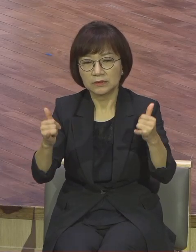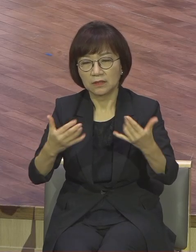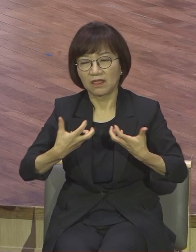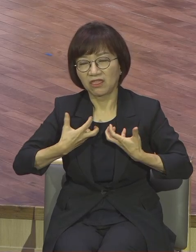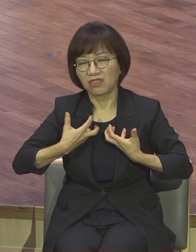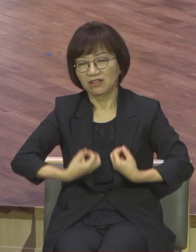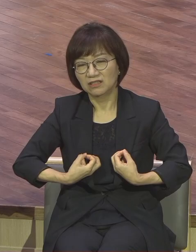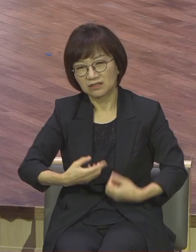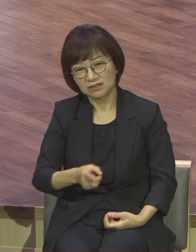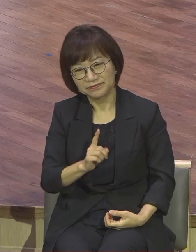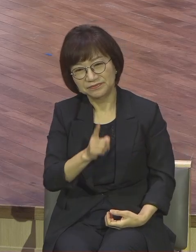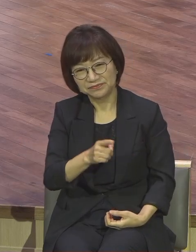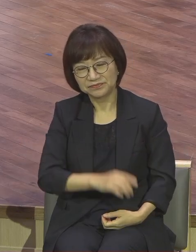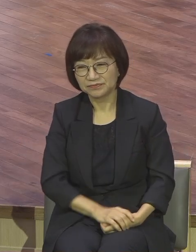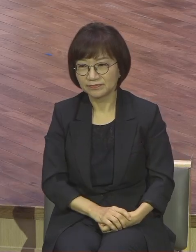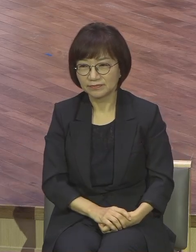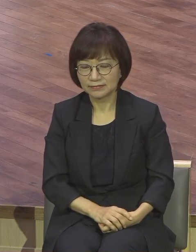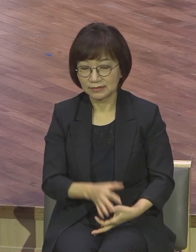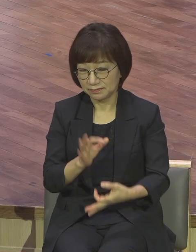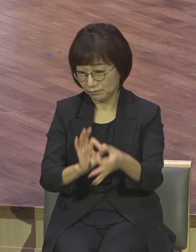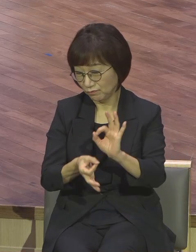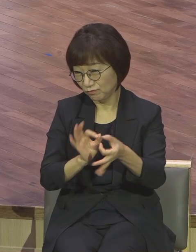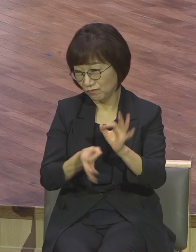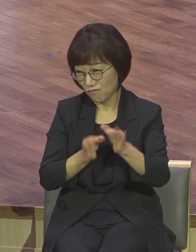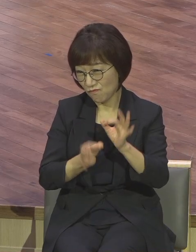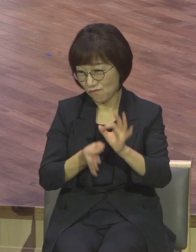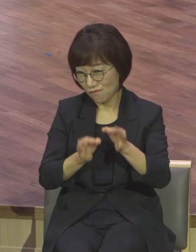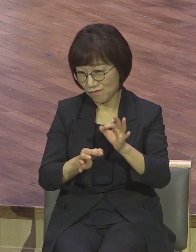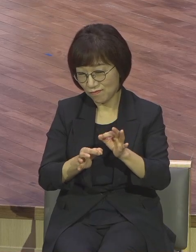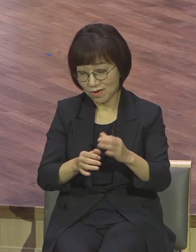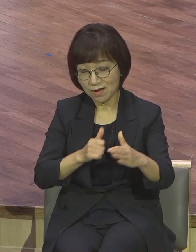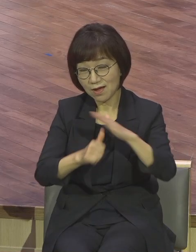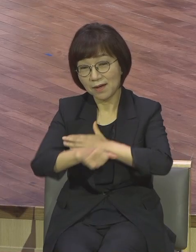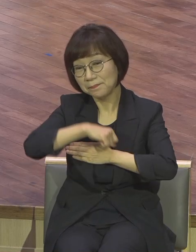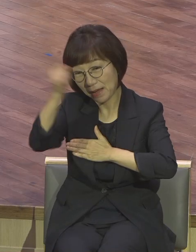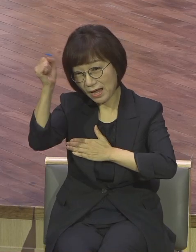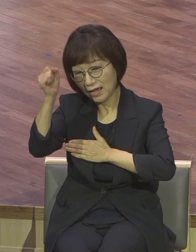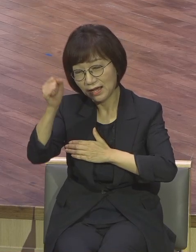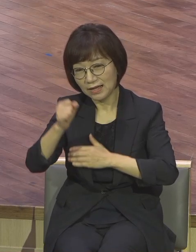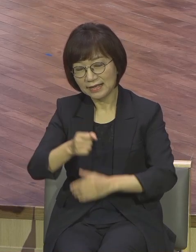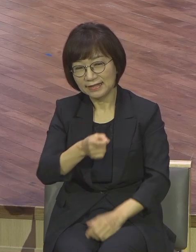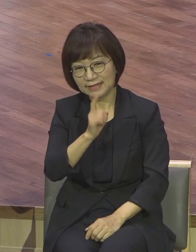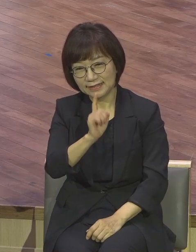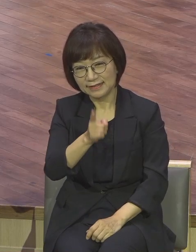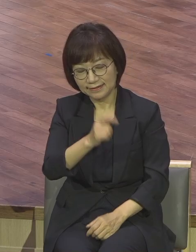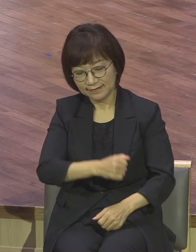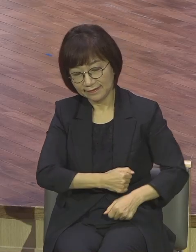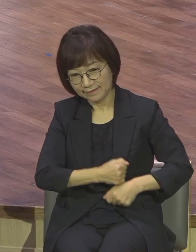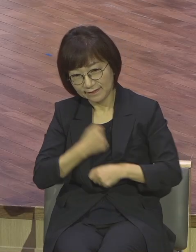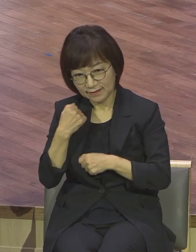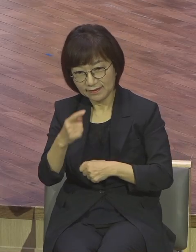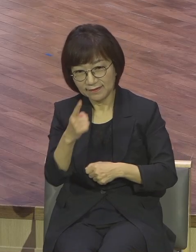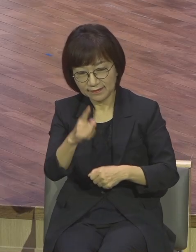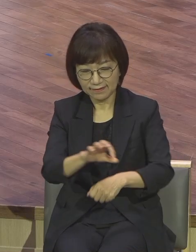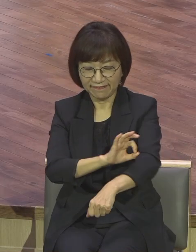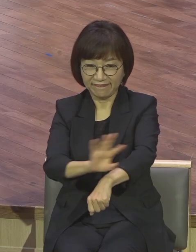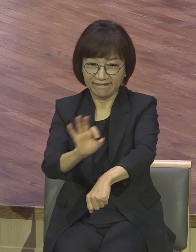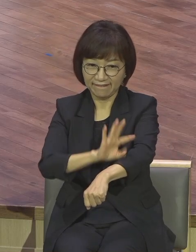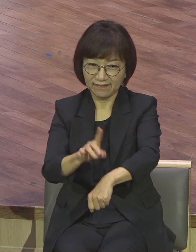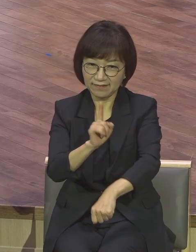프로야구 선수가 되니까 배가 불러 가지고 저런 거 아니냐 소리가 막